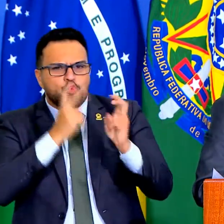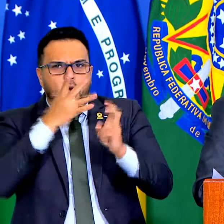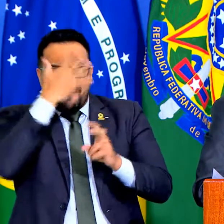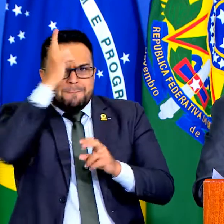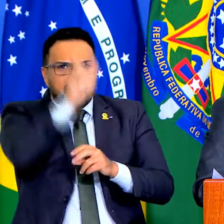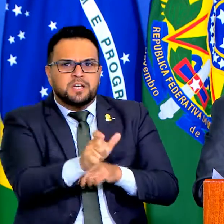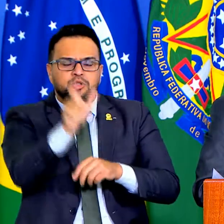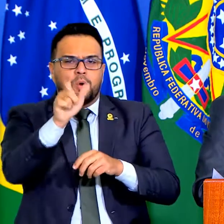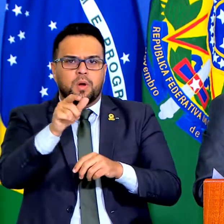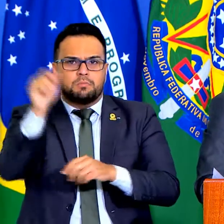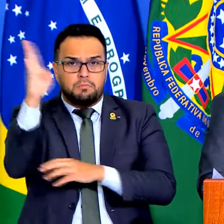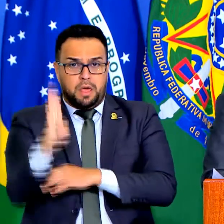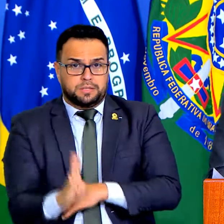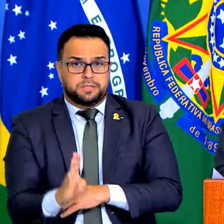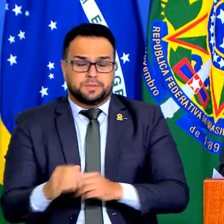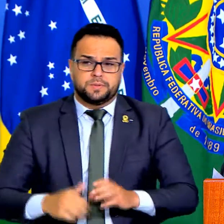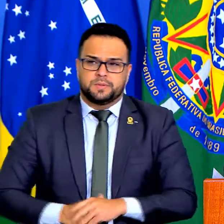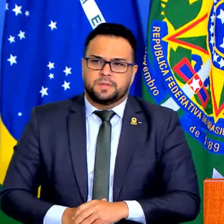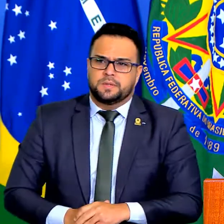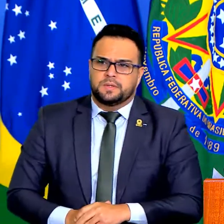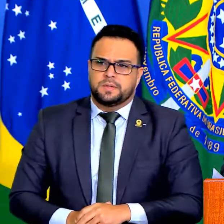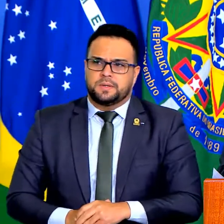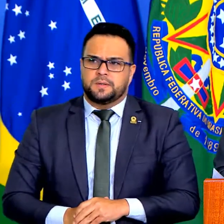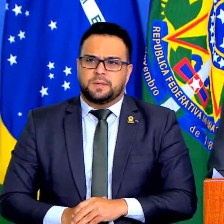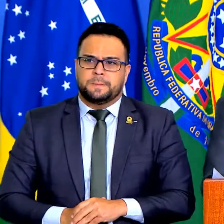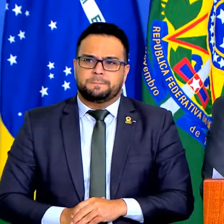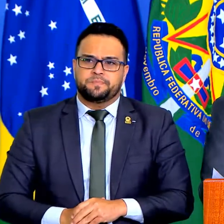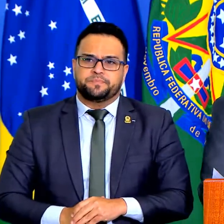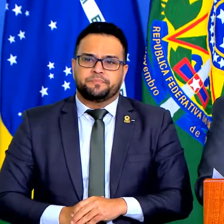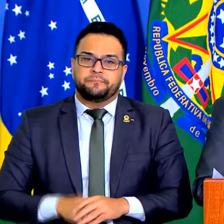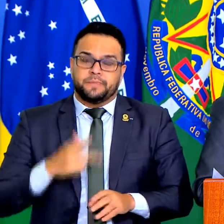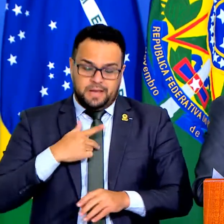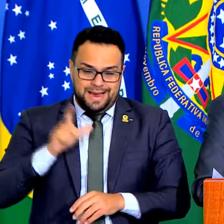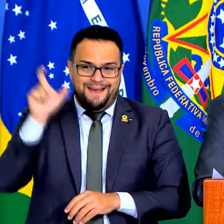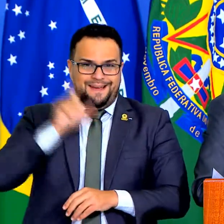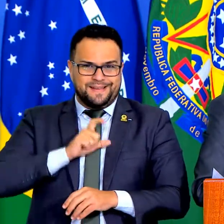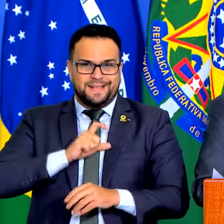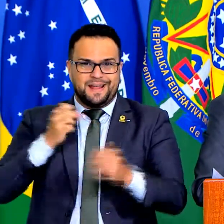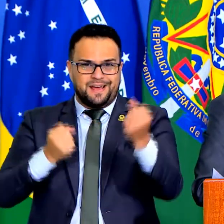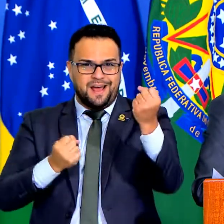os brasileiros. A questão da carteira de habilitação,